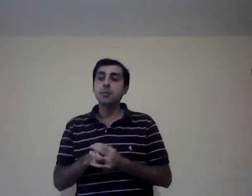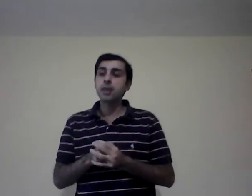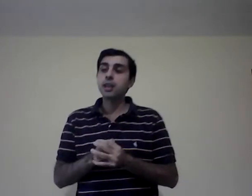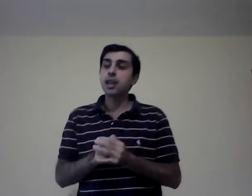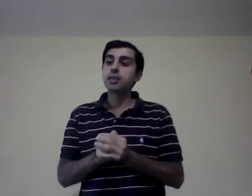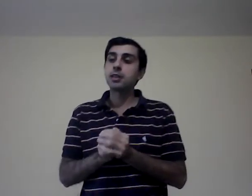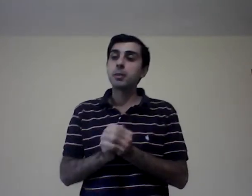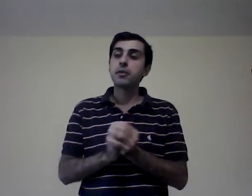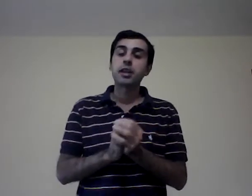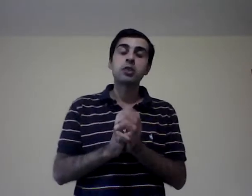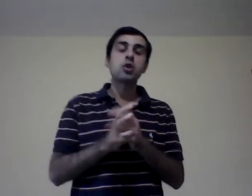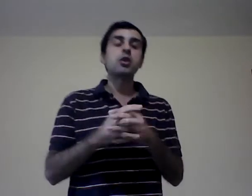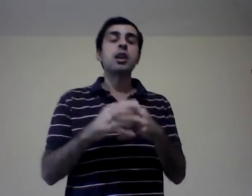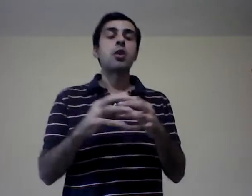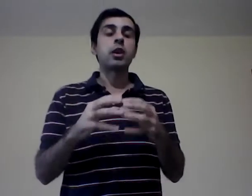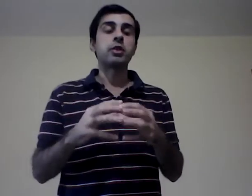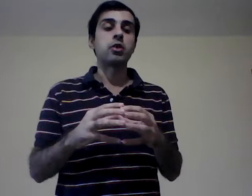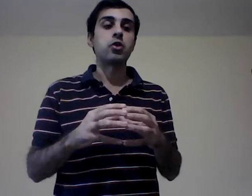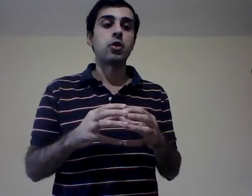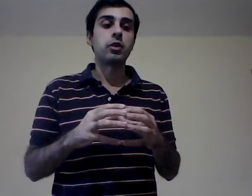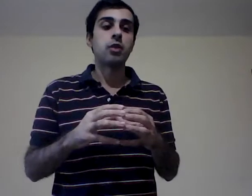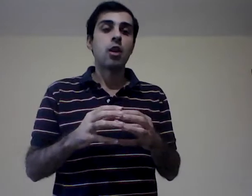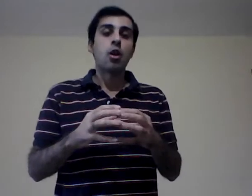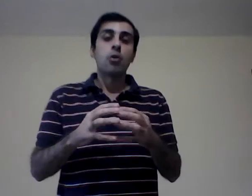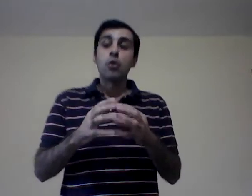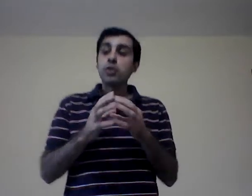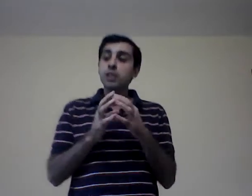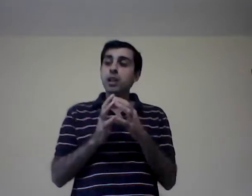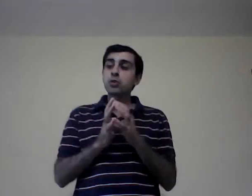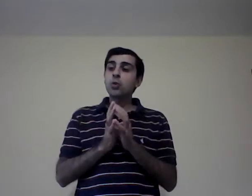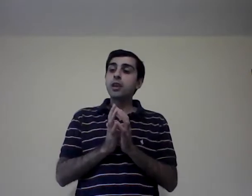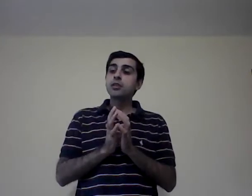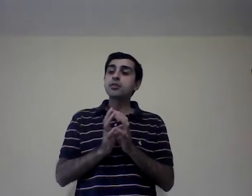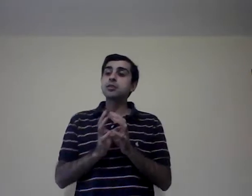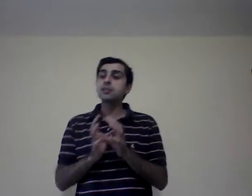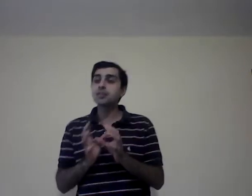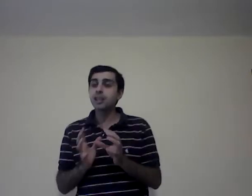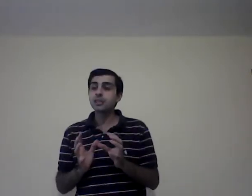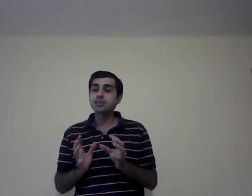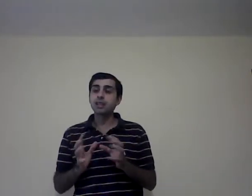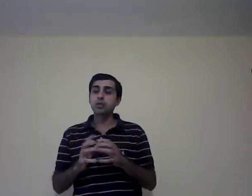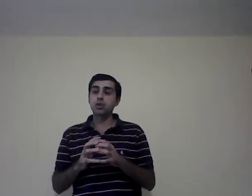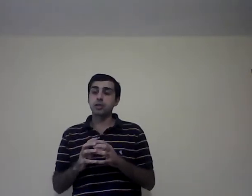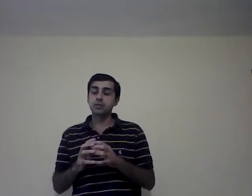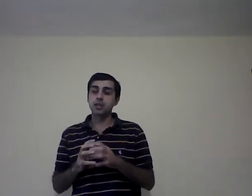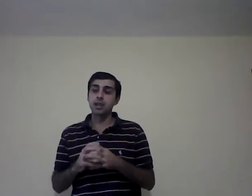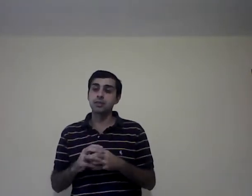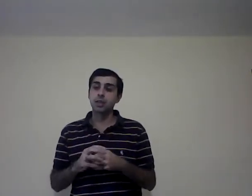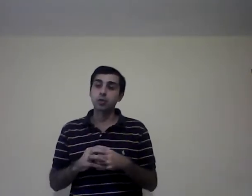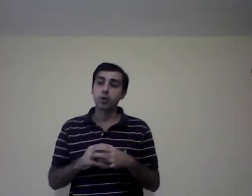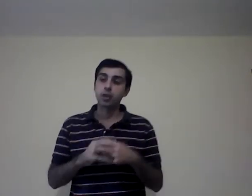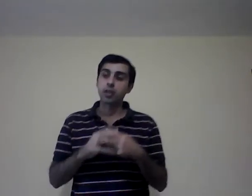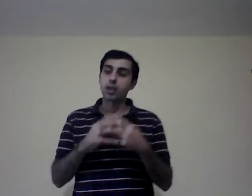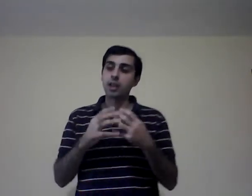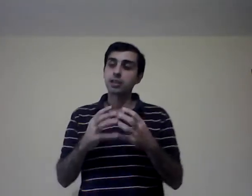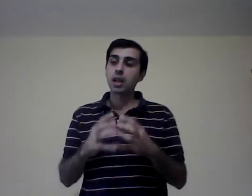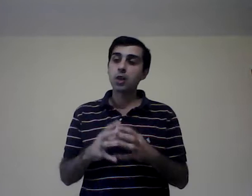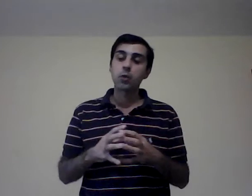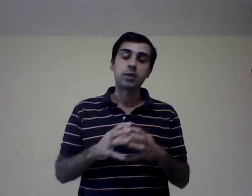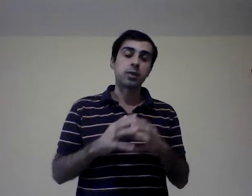de la tipificación de las organizaciones. Donde interactúan tres sectores. El sector Estado, el sector